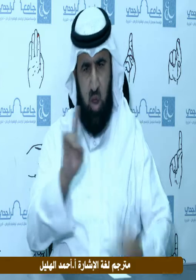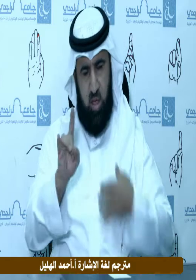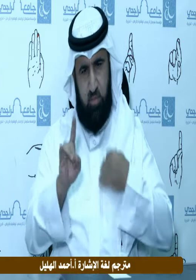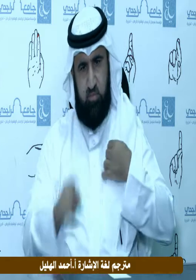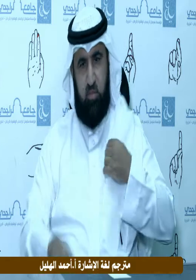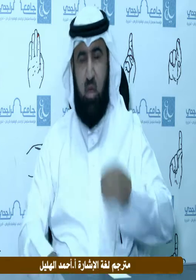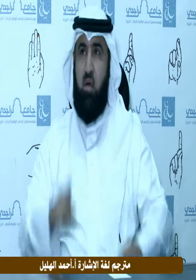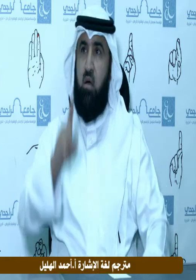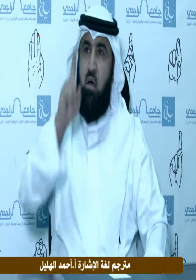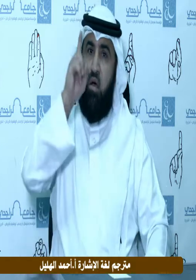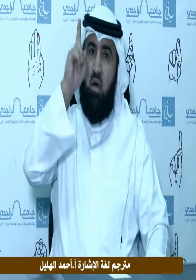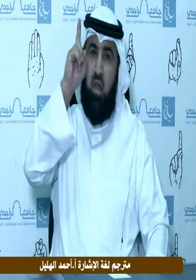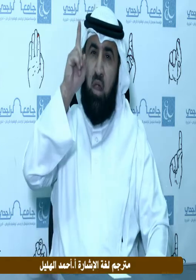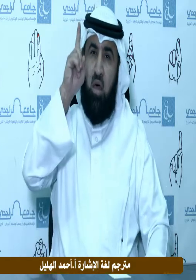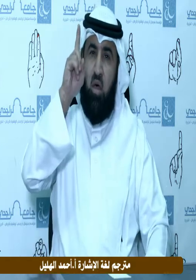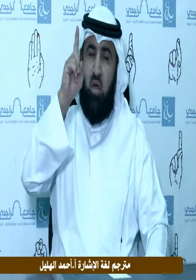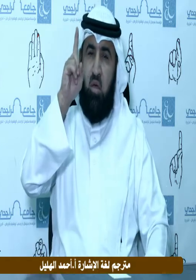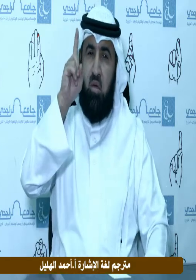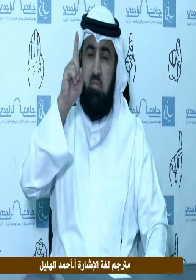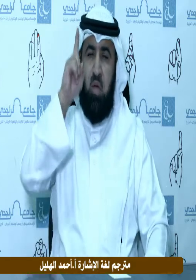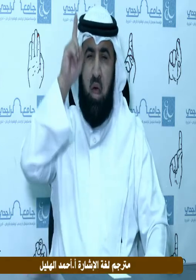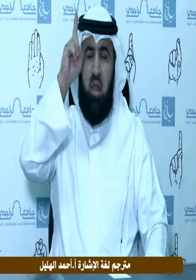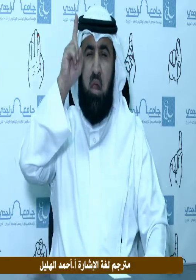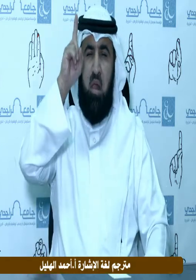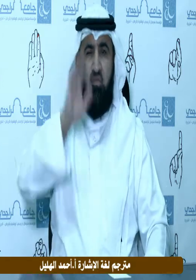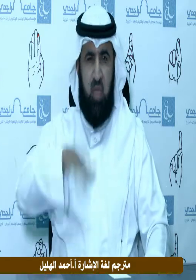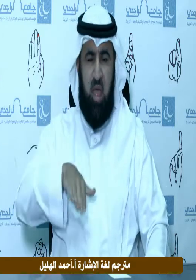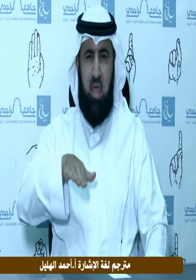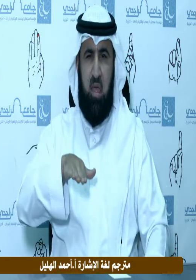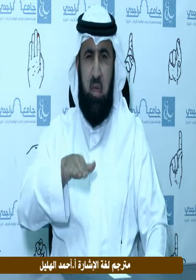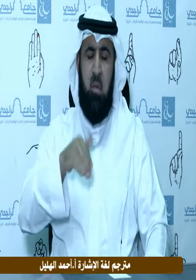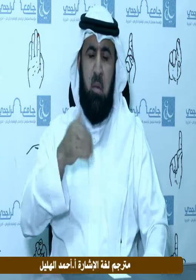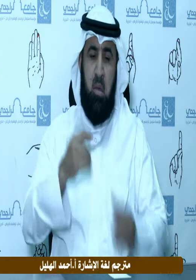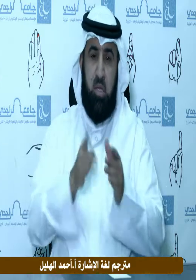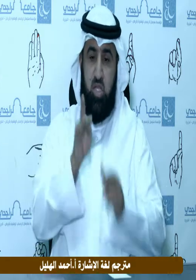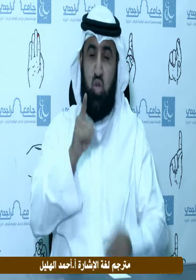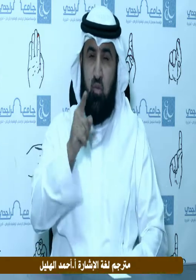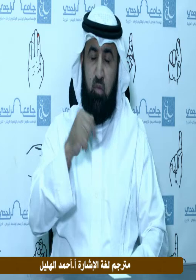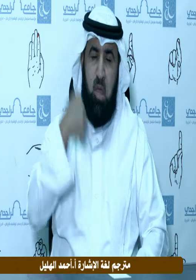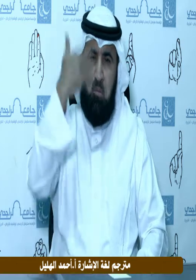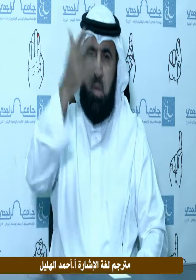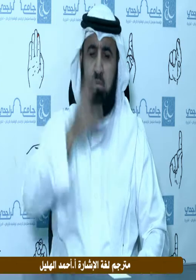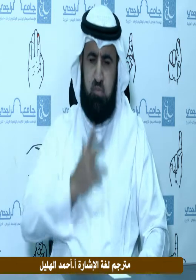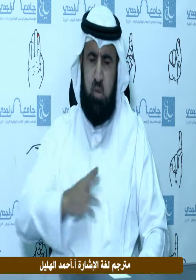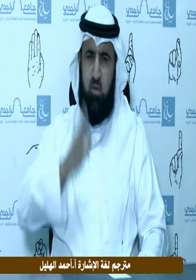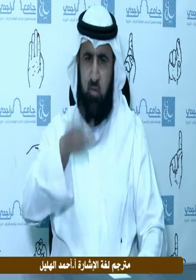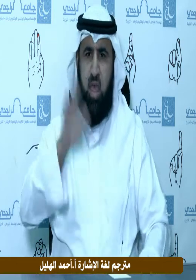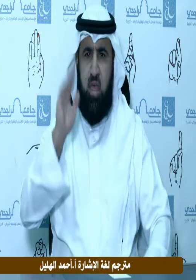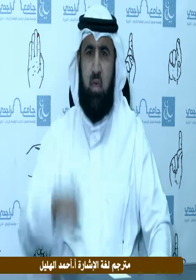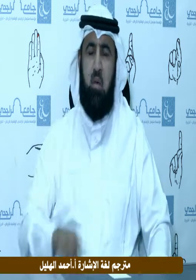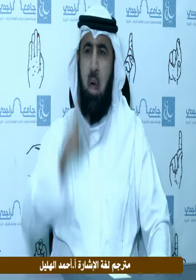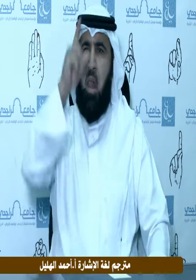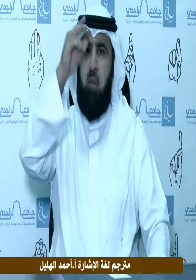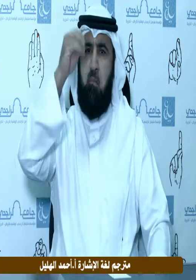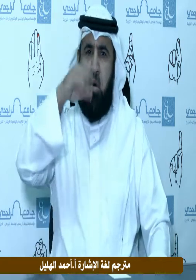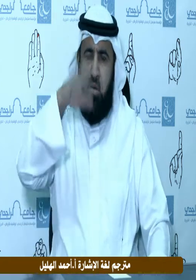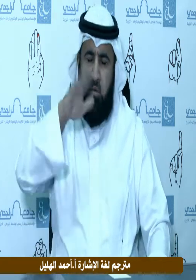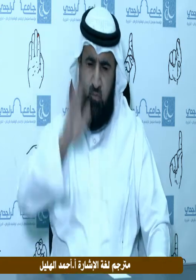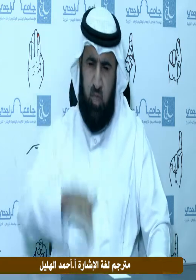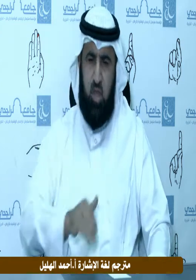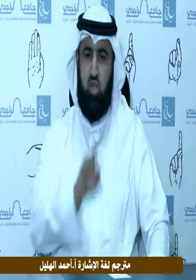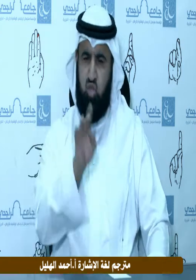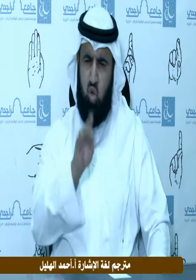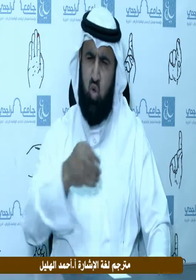أن الله جل وعلا سيجعل له سبيلا إلى الغناء وأنكحوا الأيام منكم